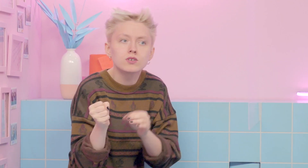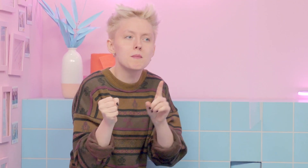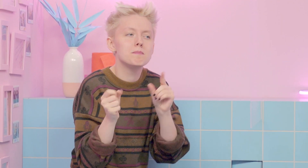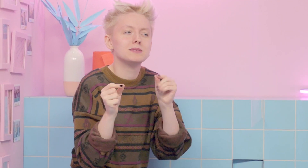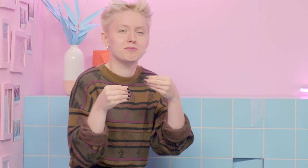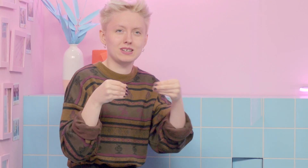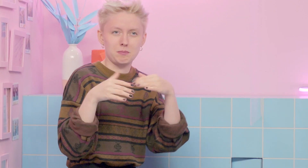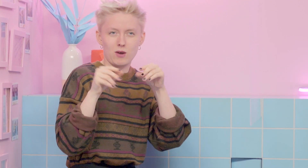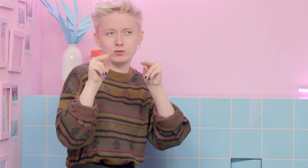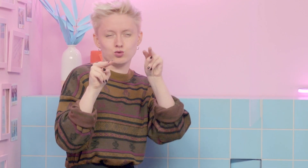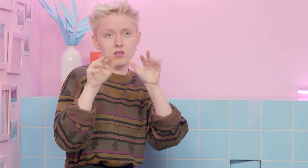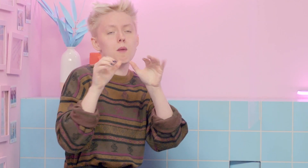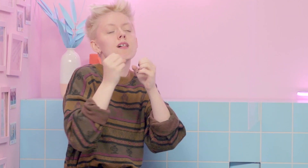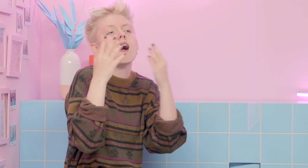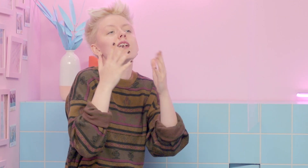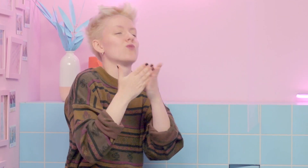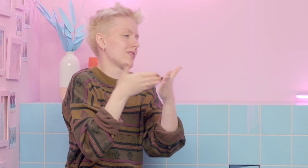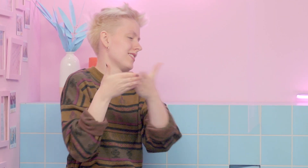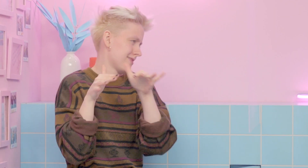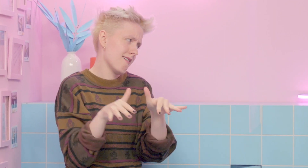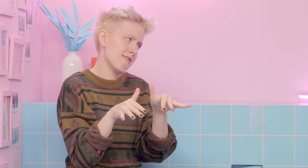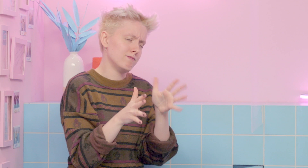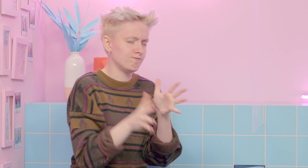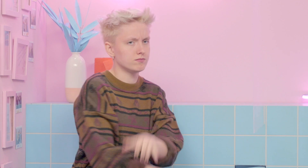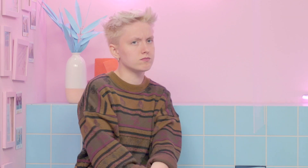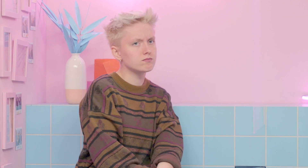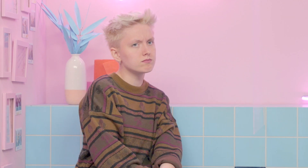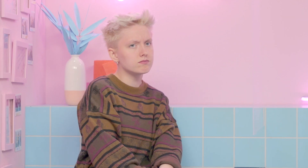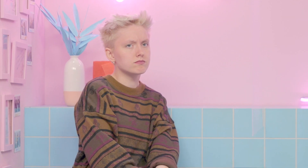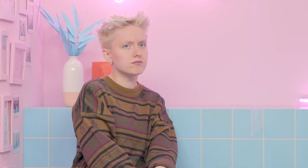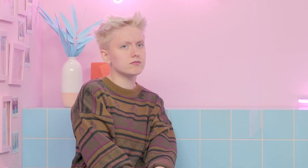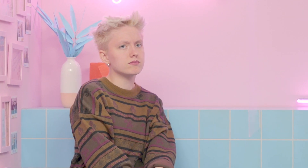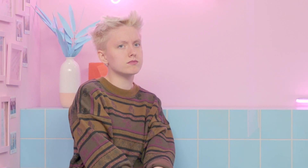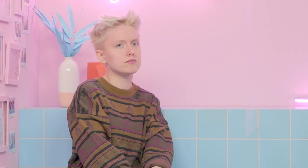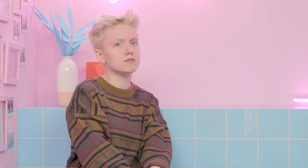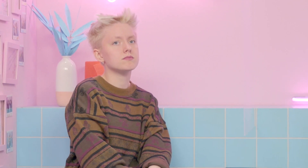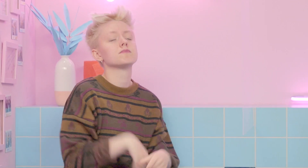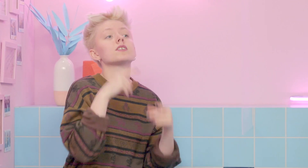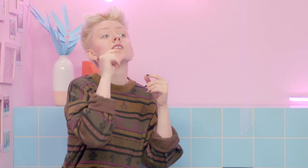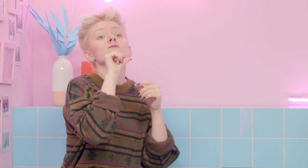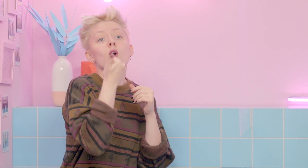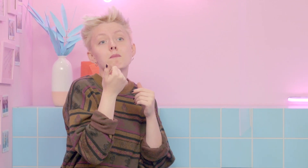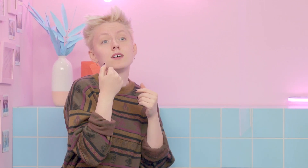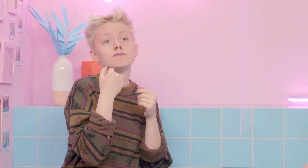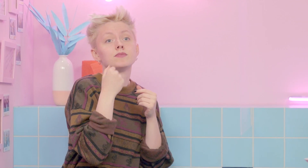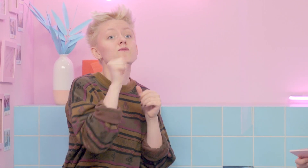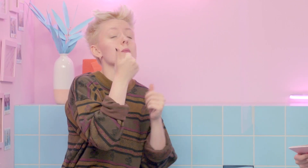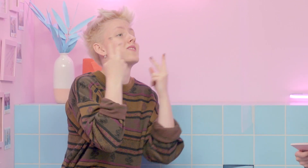kommuniziert werden sollten. Und da gibt es auf jeden Fall viele Barrieren, ja. Also vor allem ist eben wichtig, wie die Einstellung der Leute